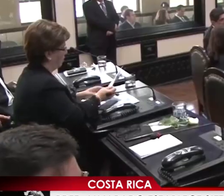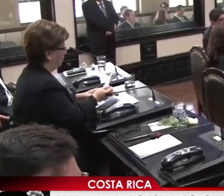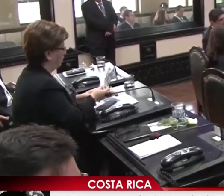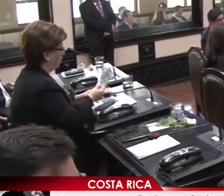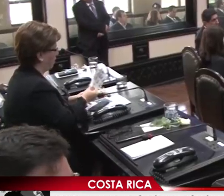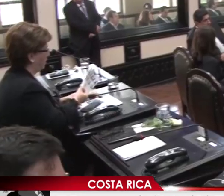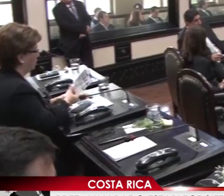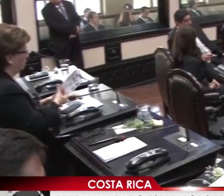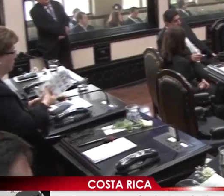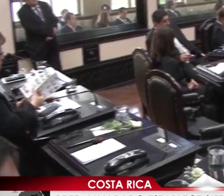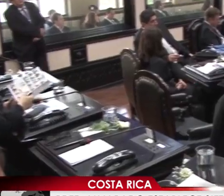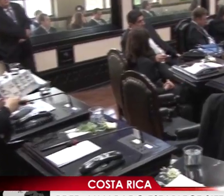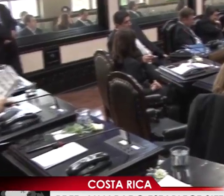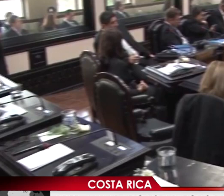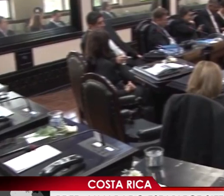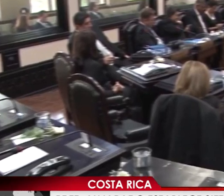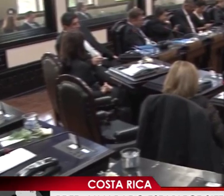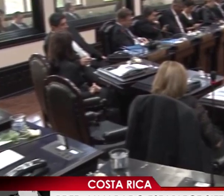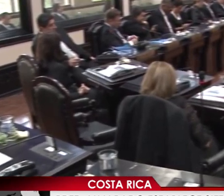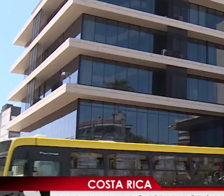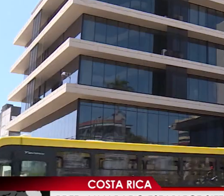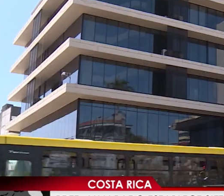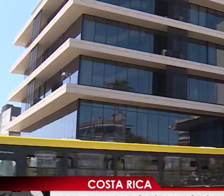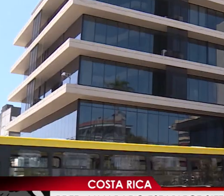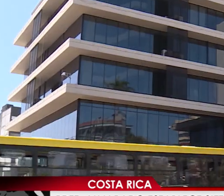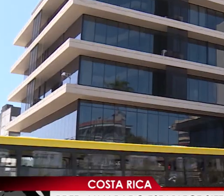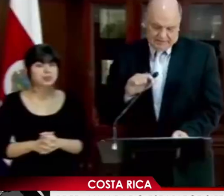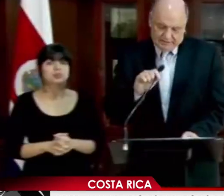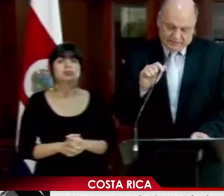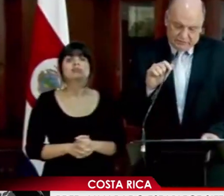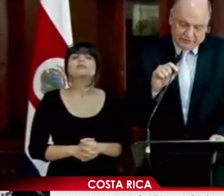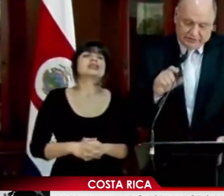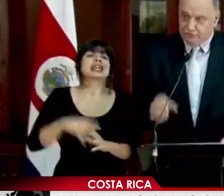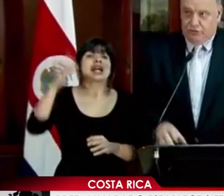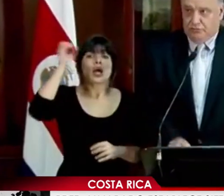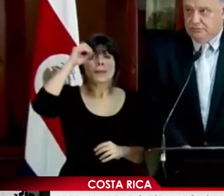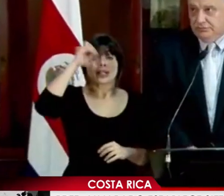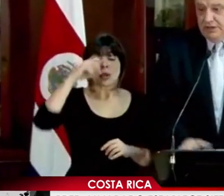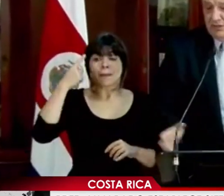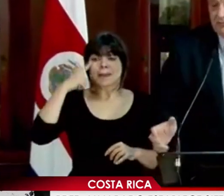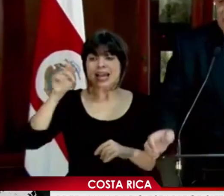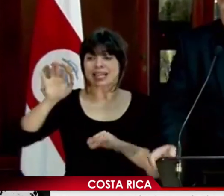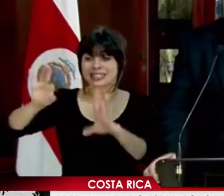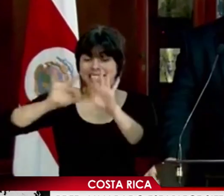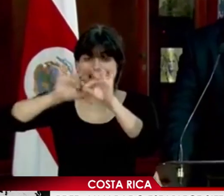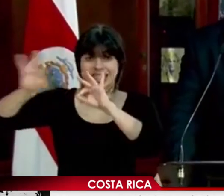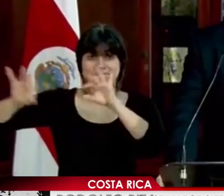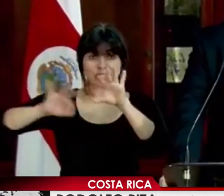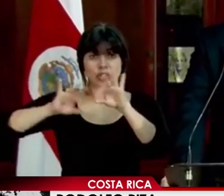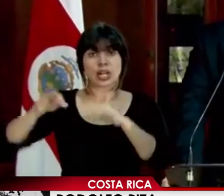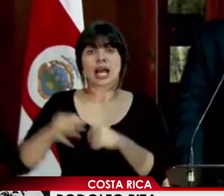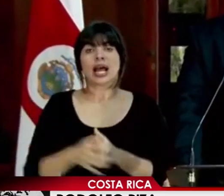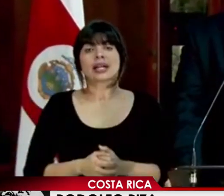dos meses para evaluar los avances en sus respectivos ámbitos de acción. El criterio de selección fue